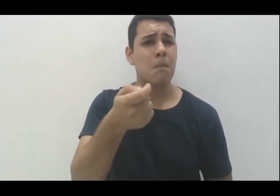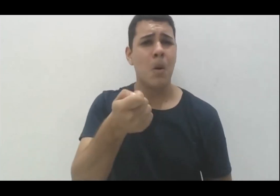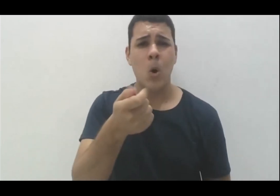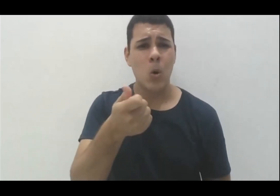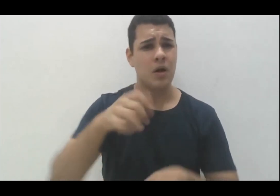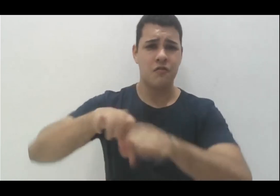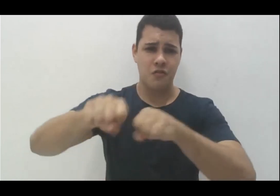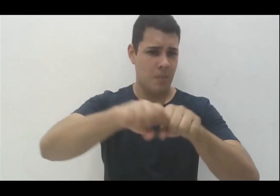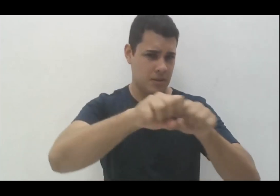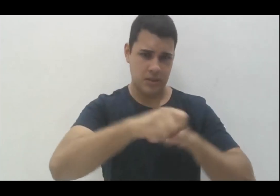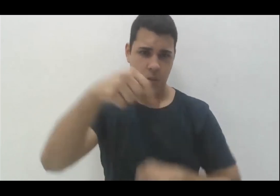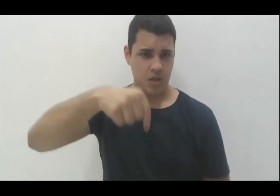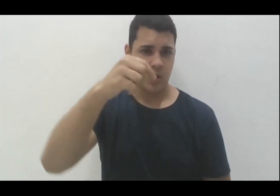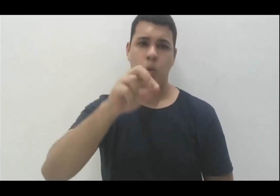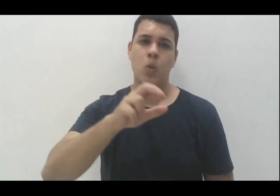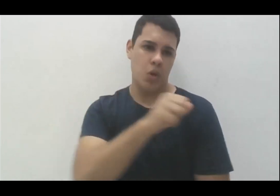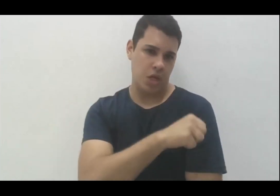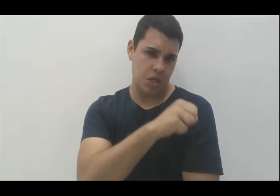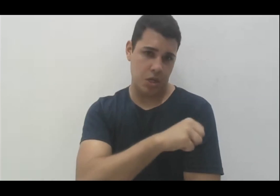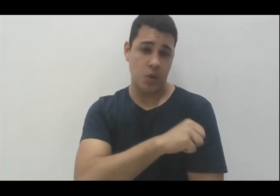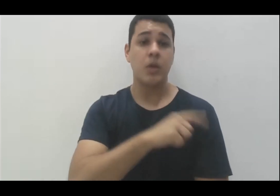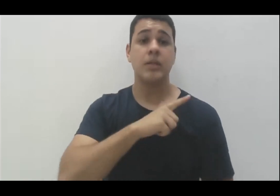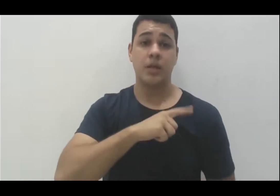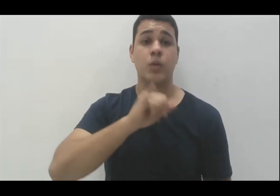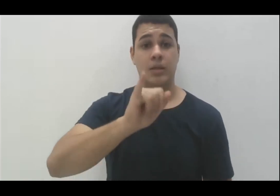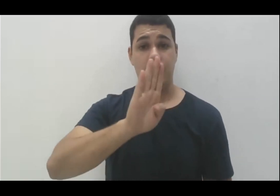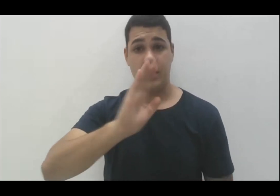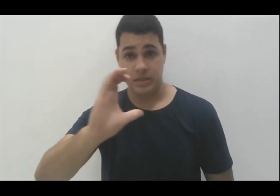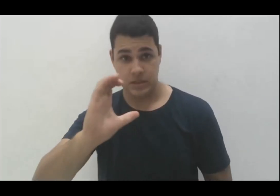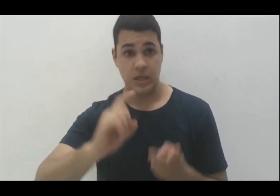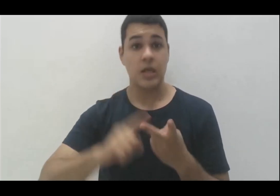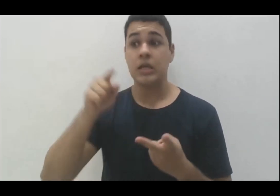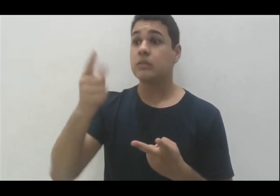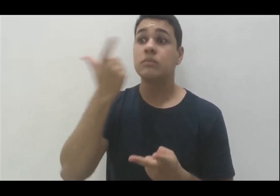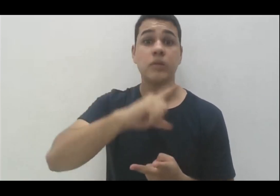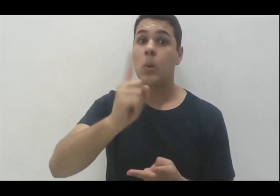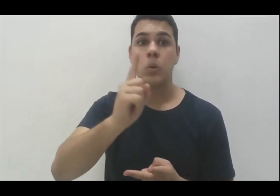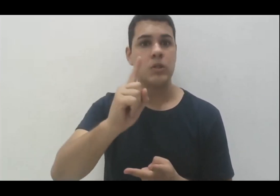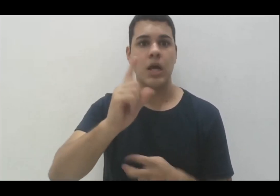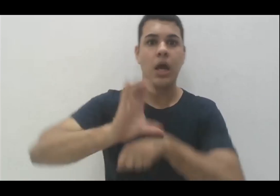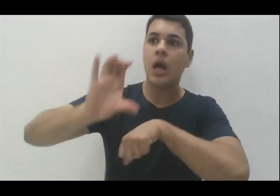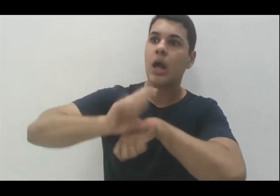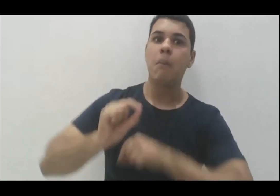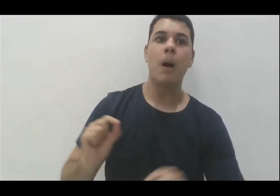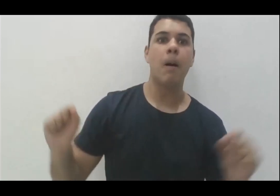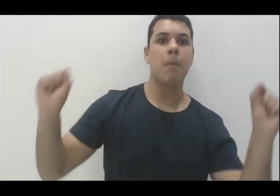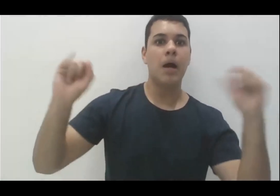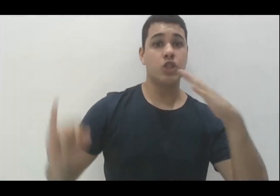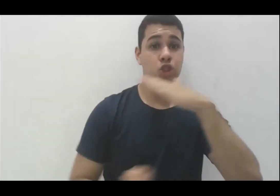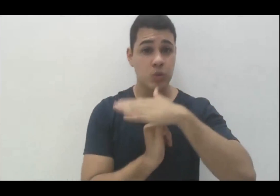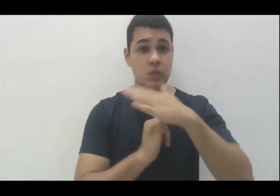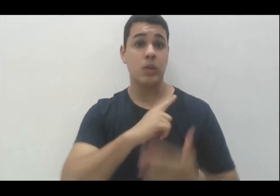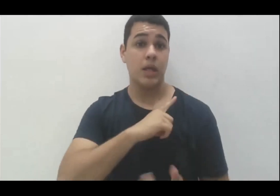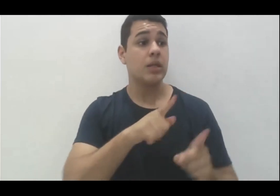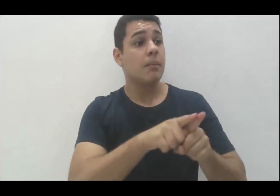formações, muito centrado no IBC e eles não dão conta da demanda que as instituições precisam e nem o